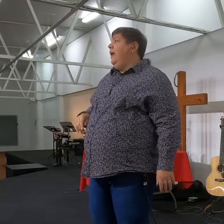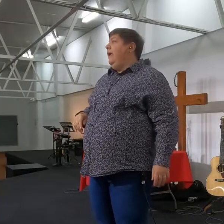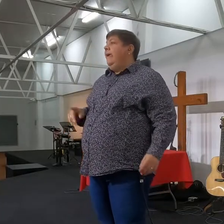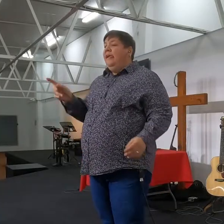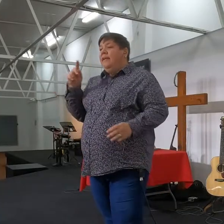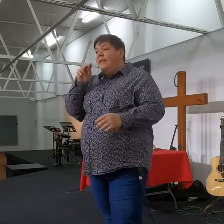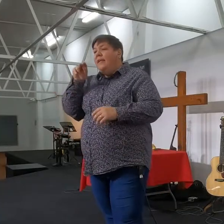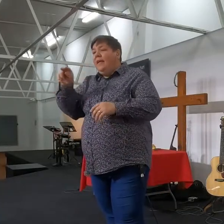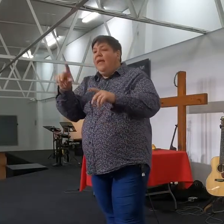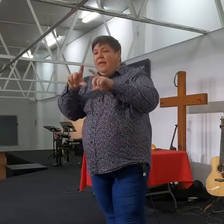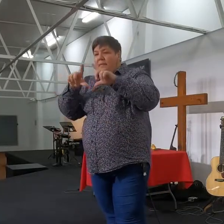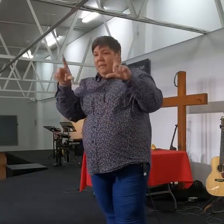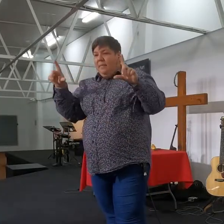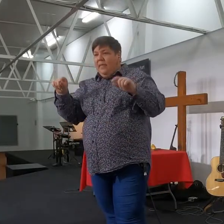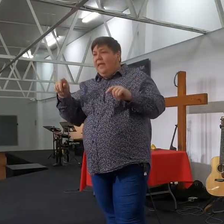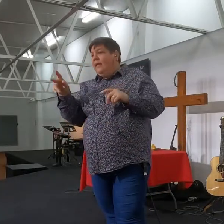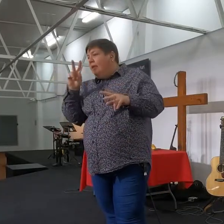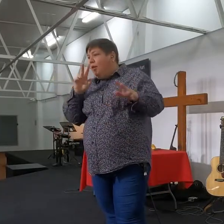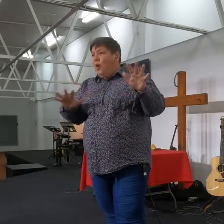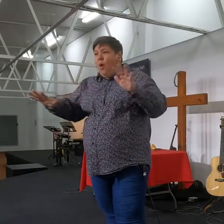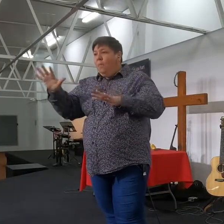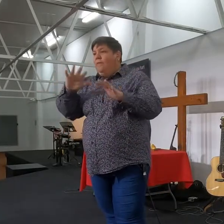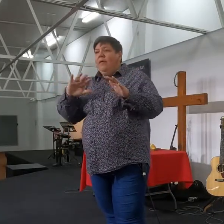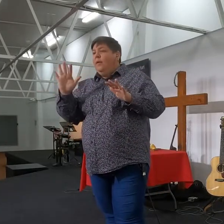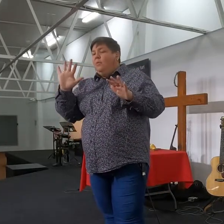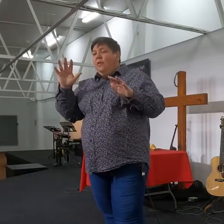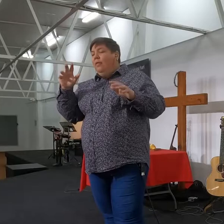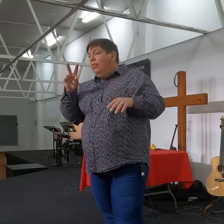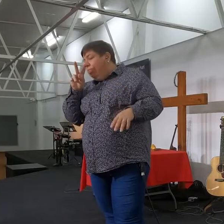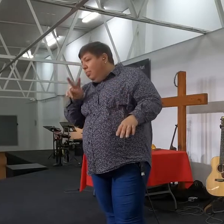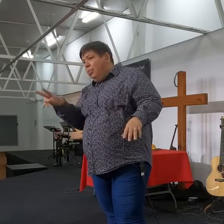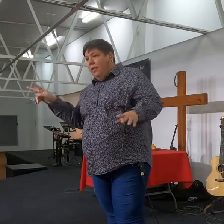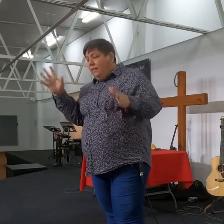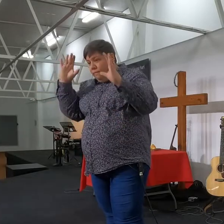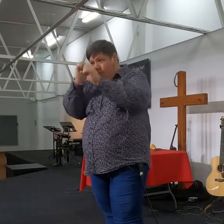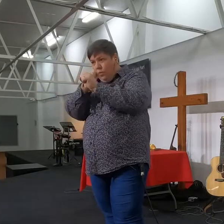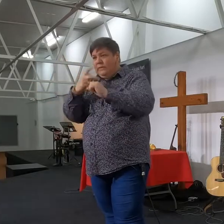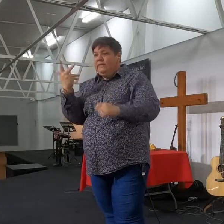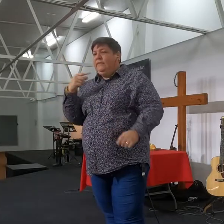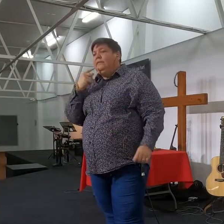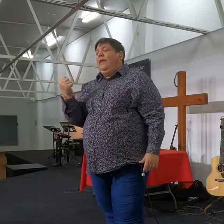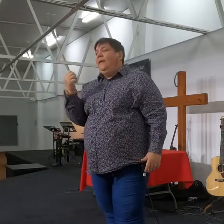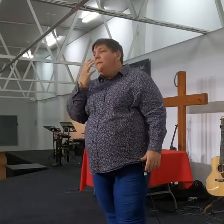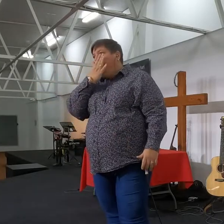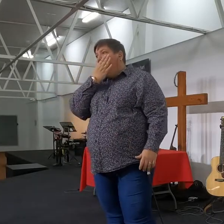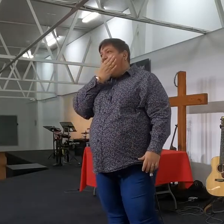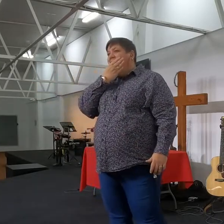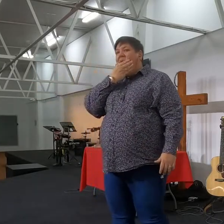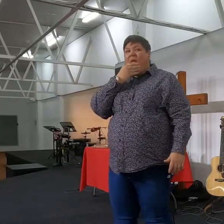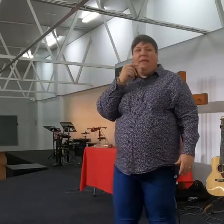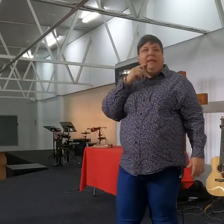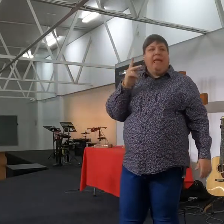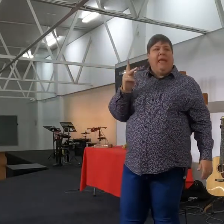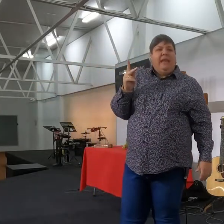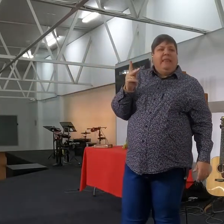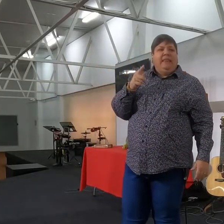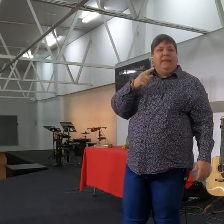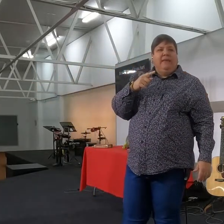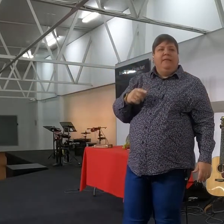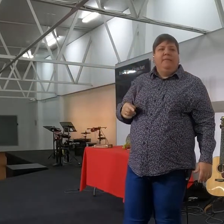oomlik, maak jou bewus van jou omgeving, dan, ok, so maar dit is die 5e stap, so jy kan nie die 4 doorkrap in die 5 maak. Kenne, wat is Kenne? Kennef het my nogal in die week gesê, hoor, hier